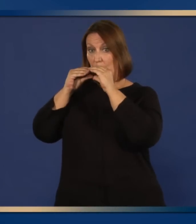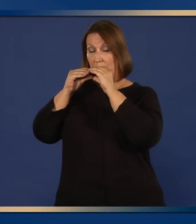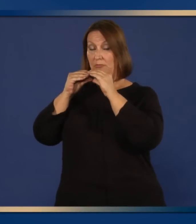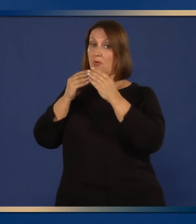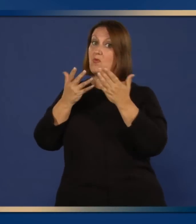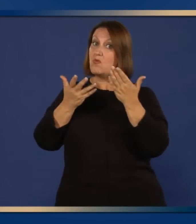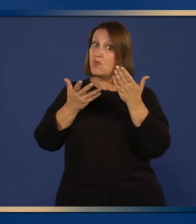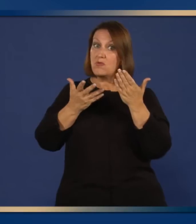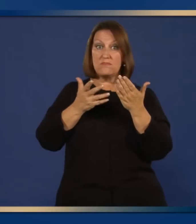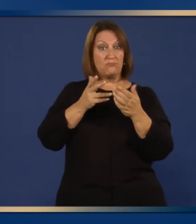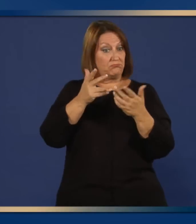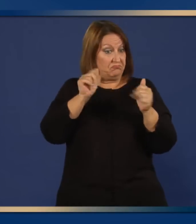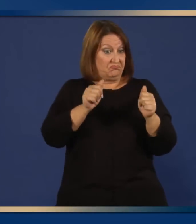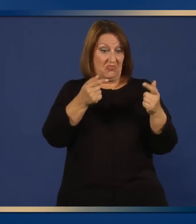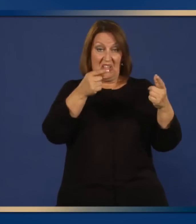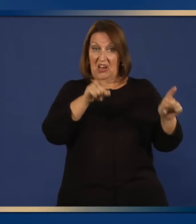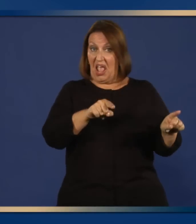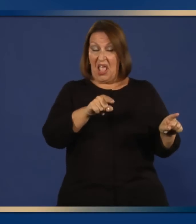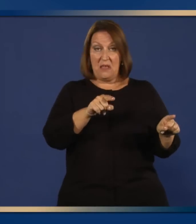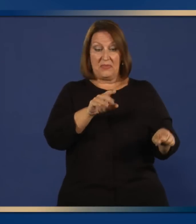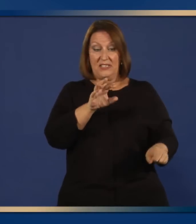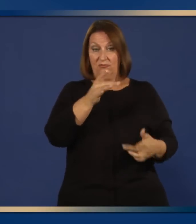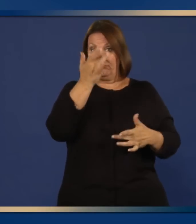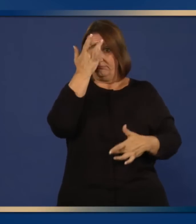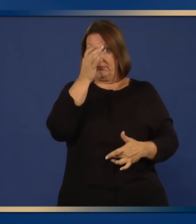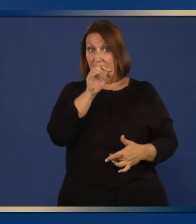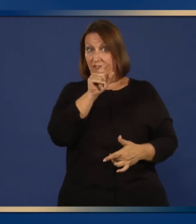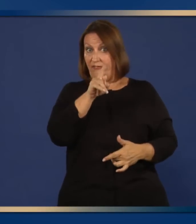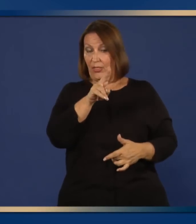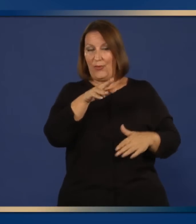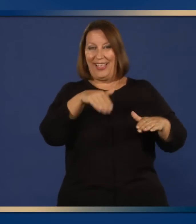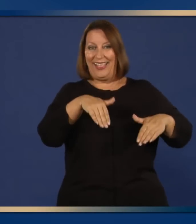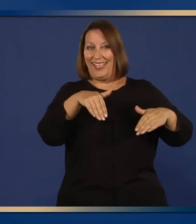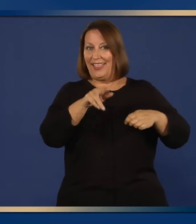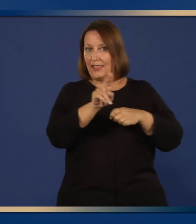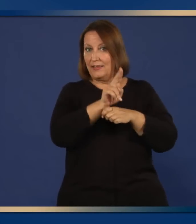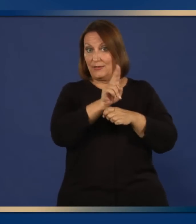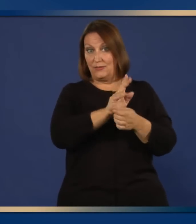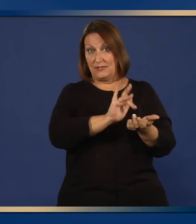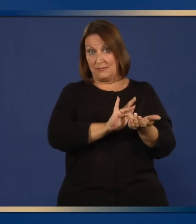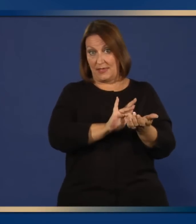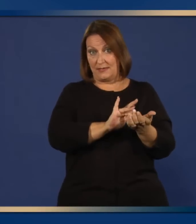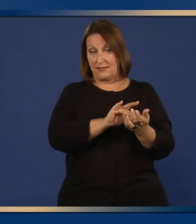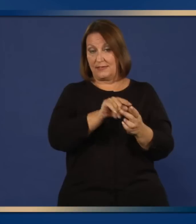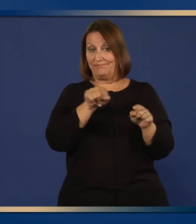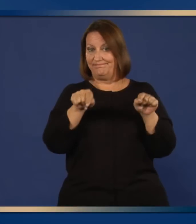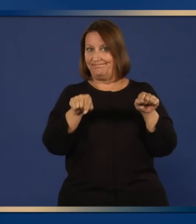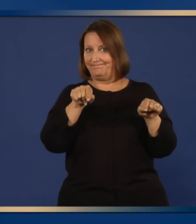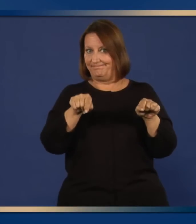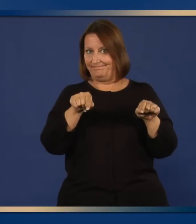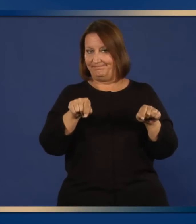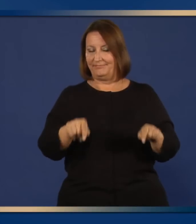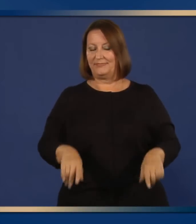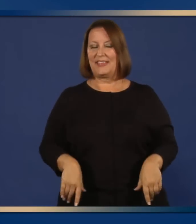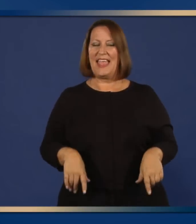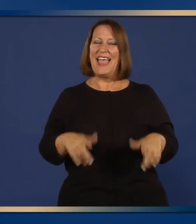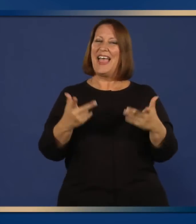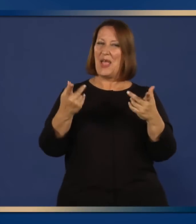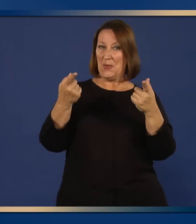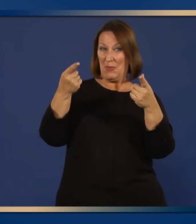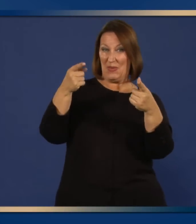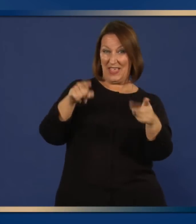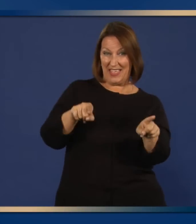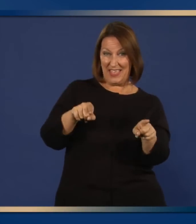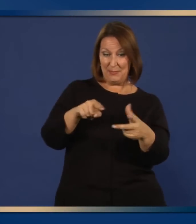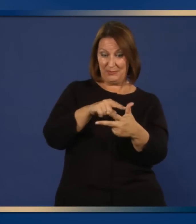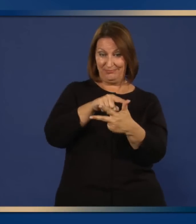o puede ocurrir cuando la gripe no es tratada. Estos eventos no son comunes, pero pueden